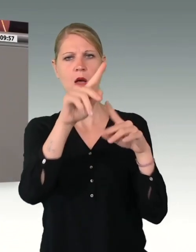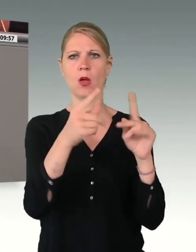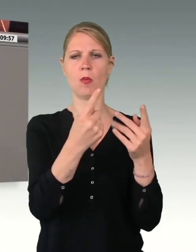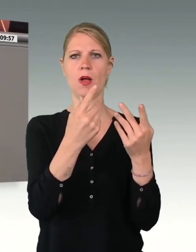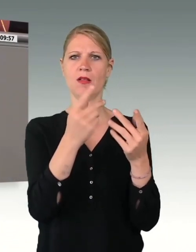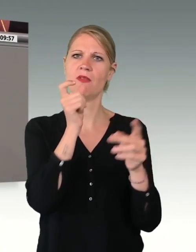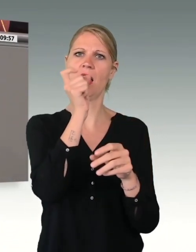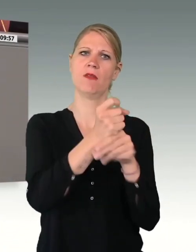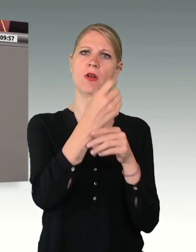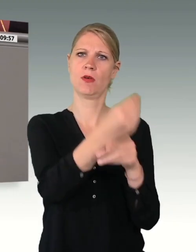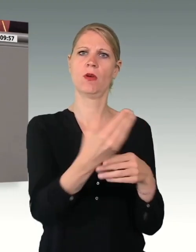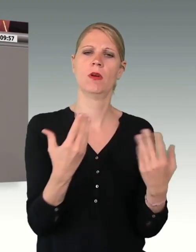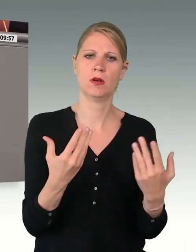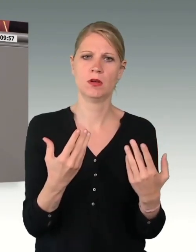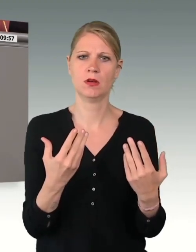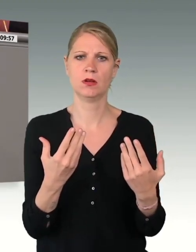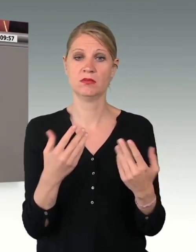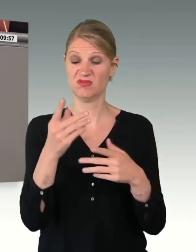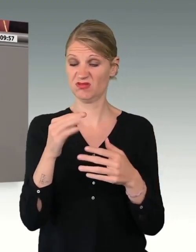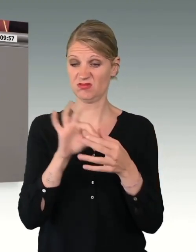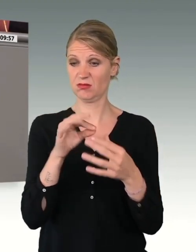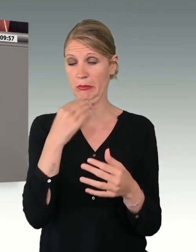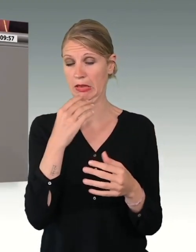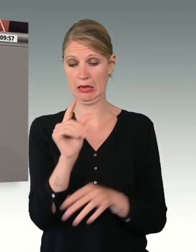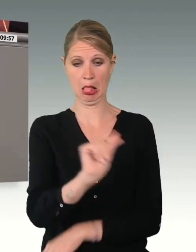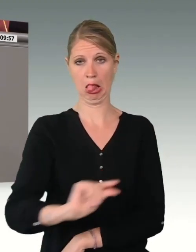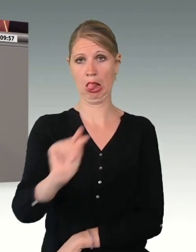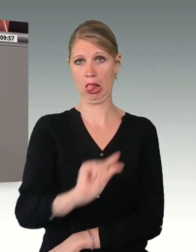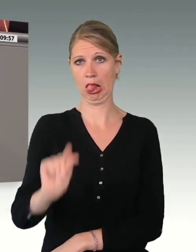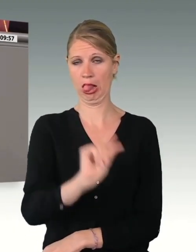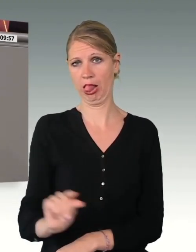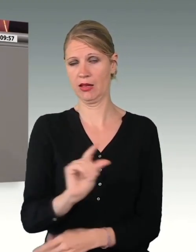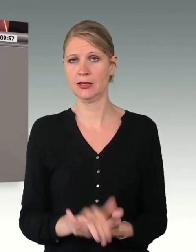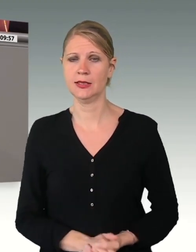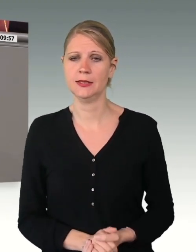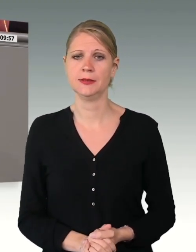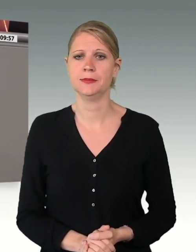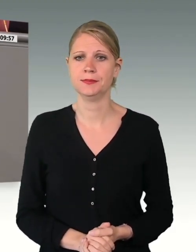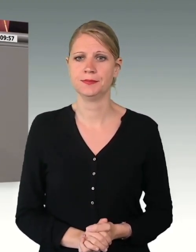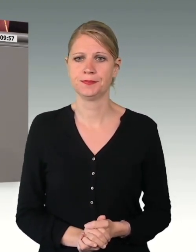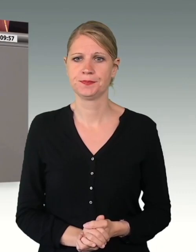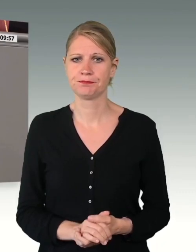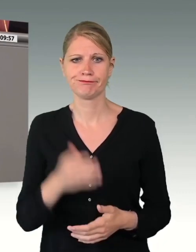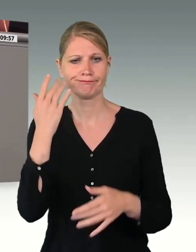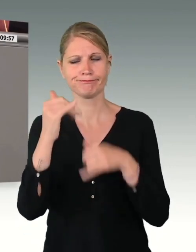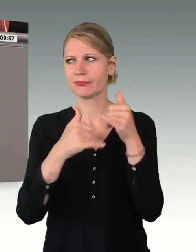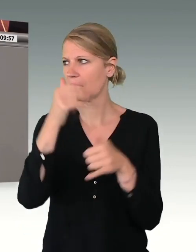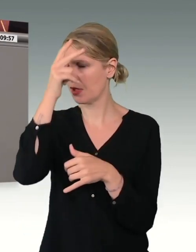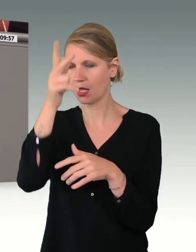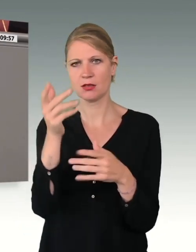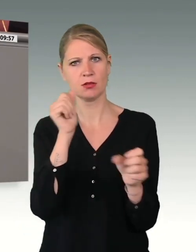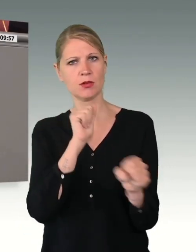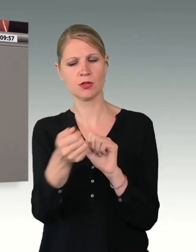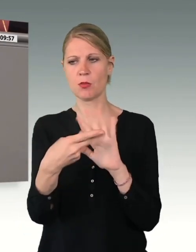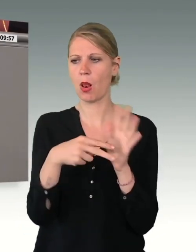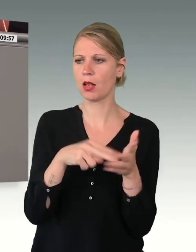Hier ist der Bericht leider noch ziemlich dumm. Meine Damen und Herren, trotz des politischen und des medialen Säbelrasselns haben